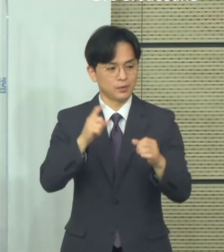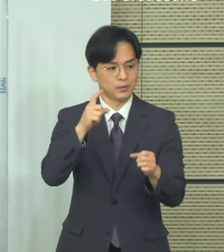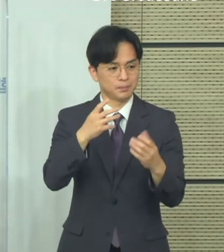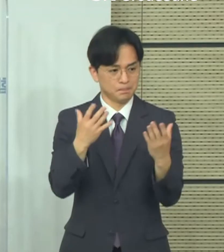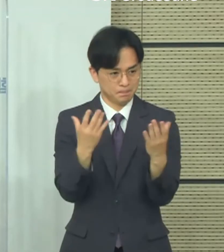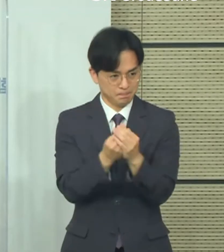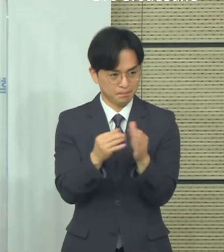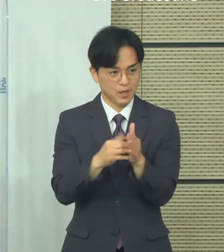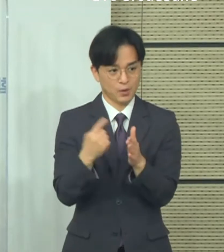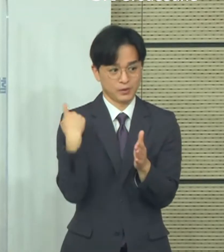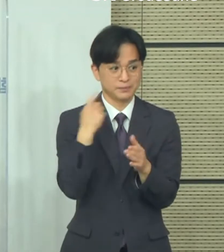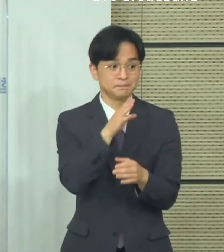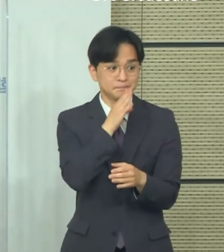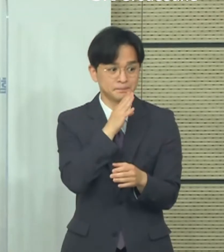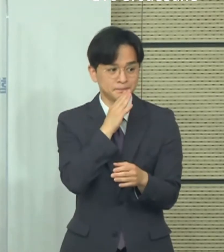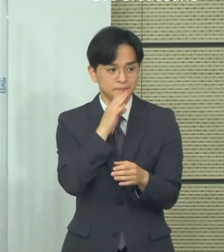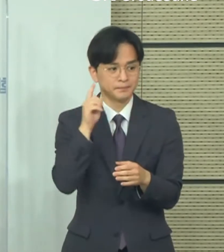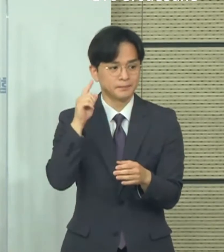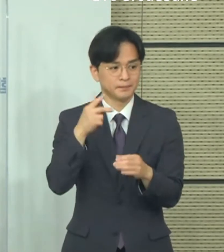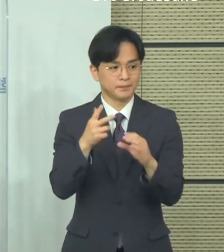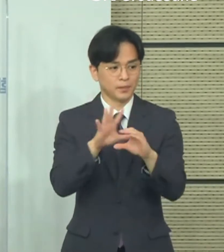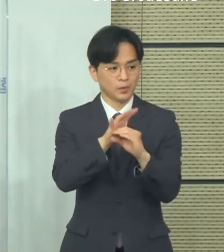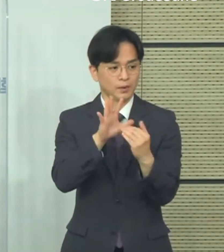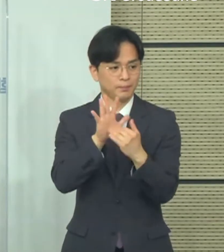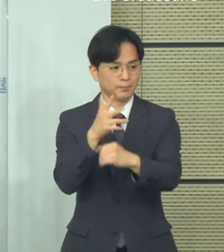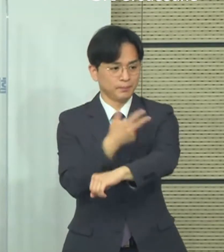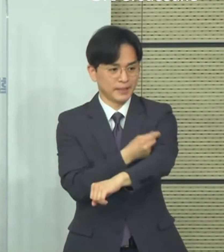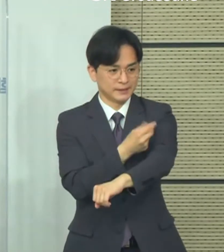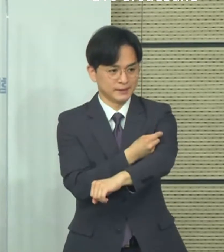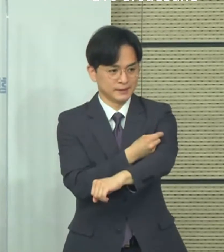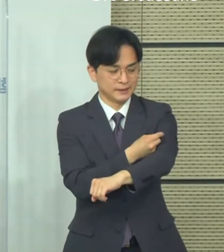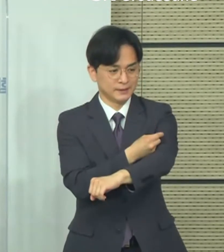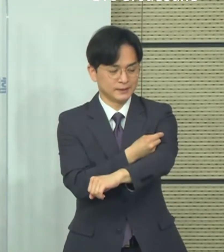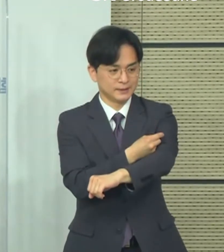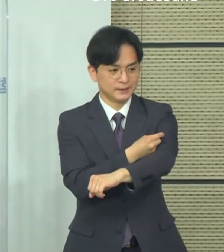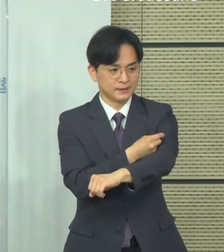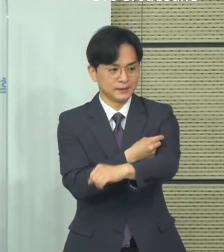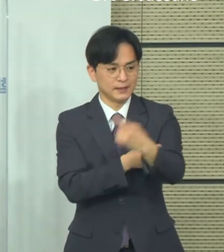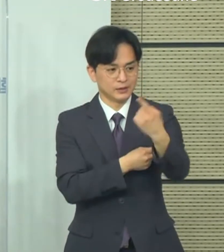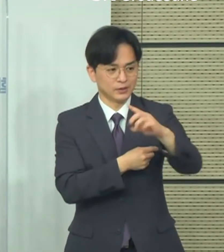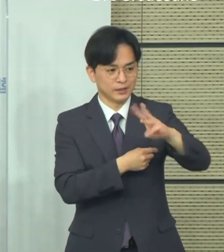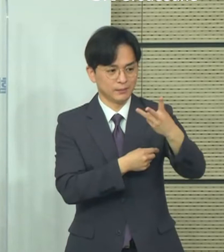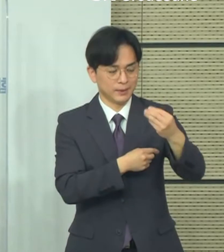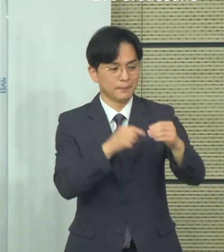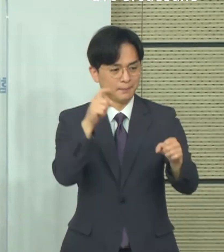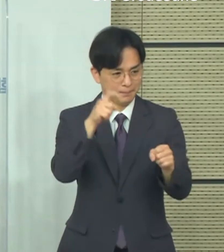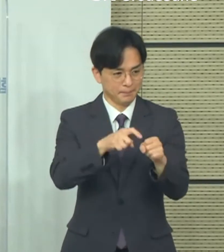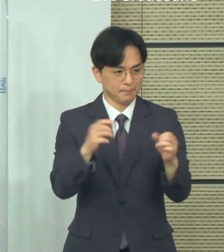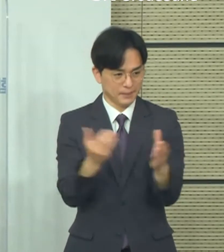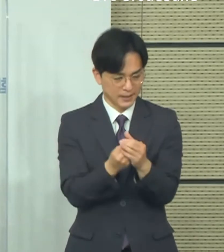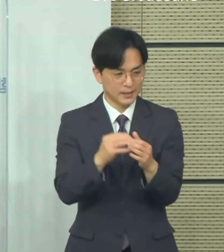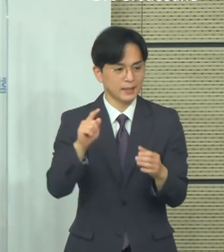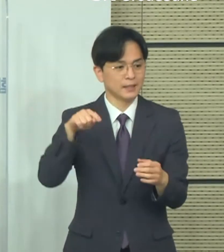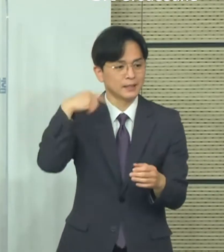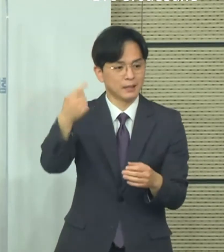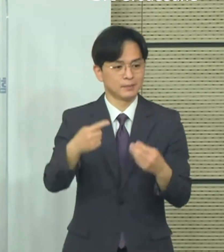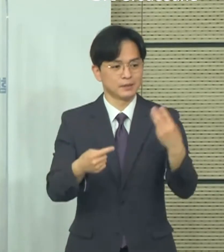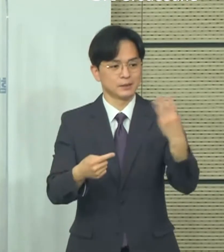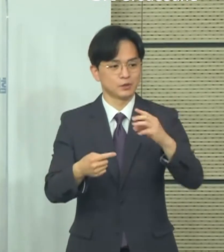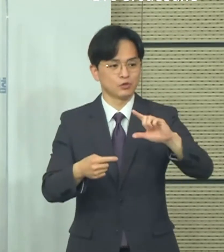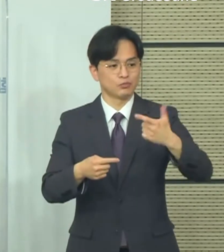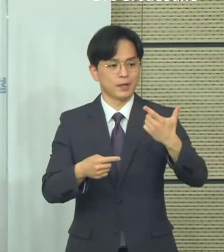완료됐습니다. 백신 접종 다음 목표인 3,600만 명 9월 접종을 앞두고 우려되는